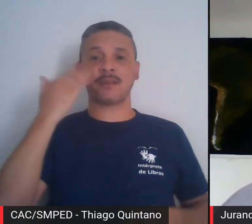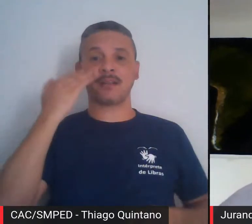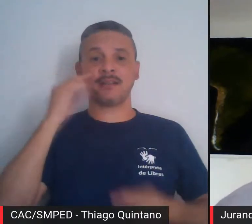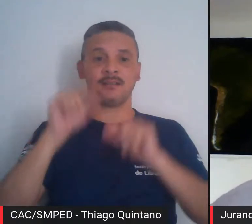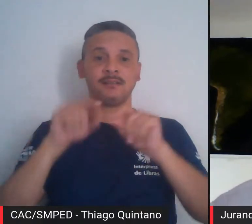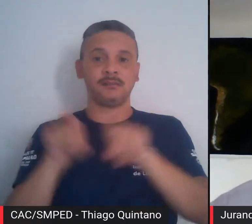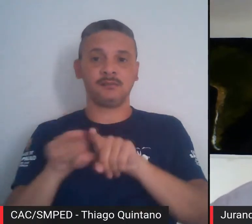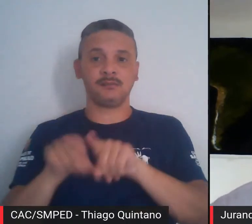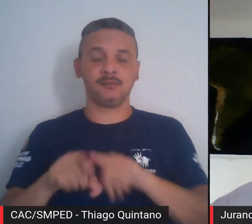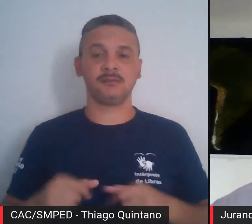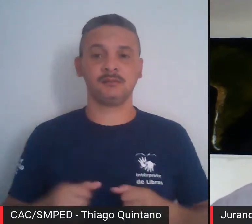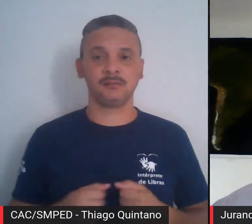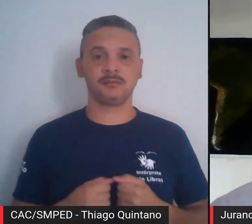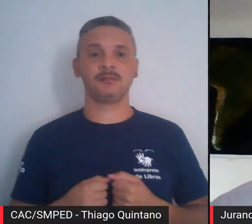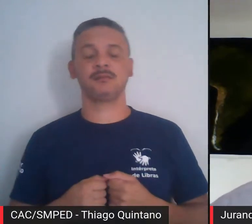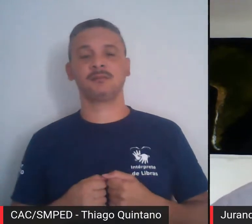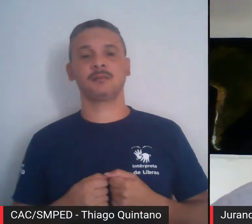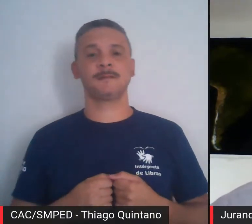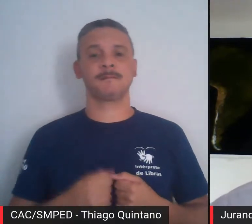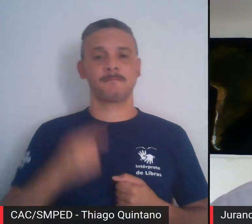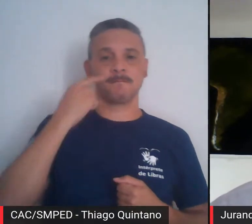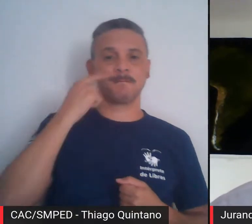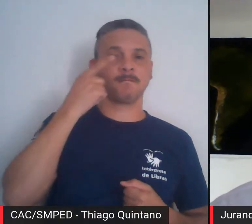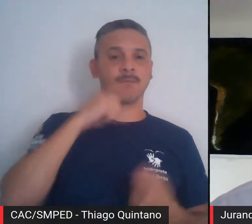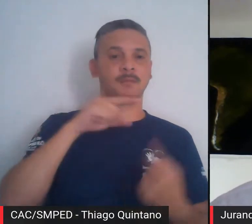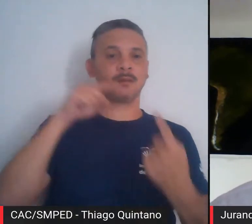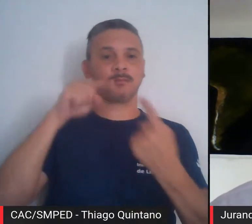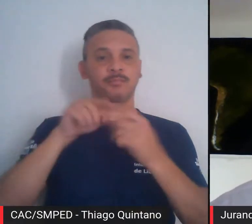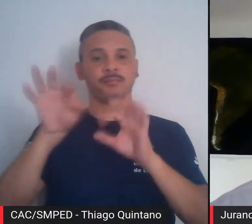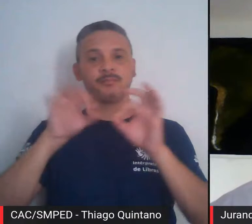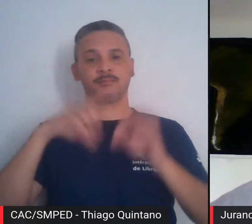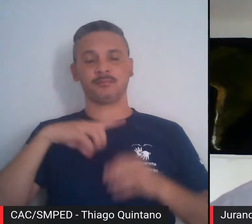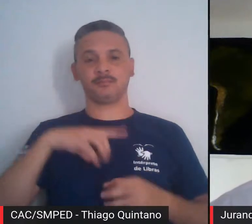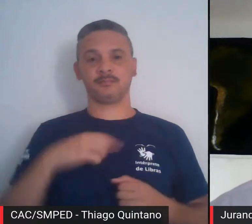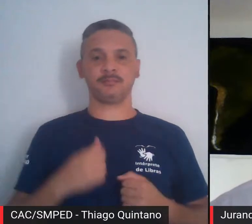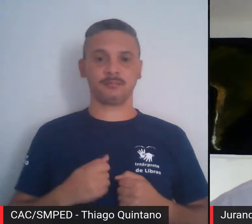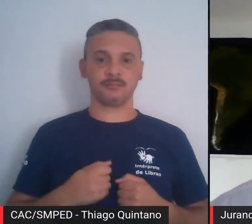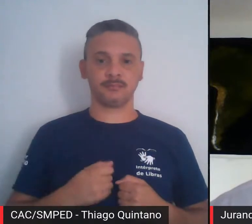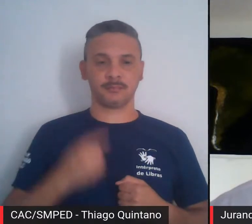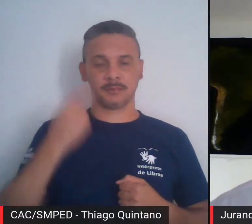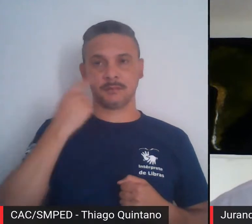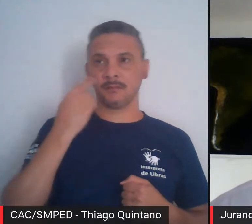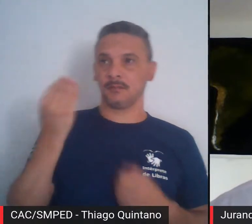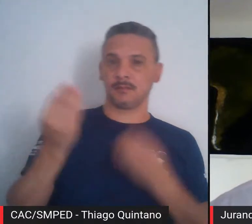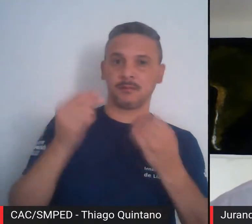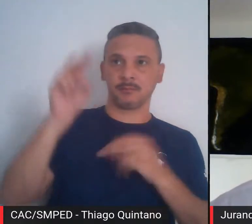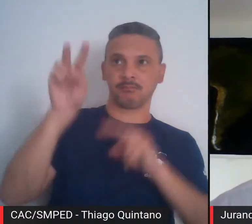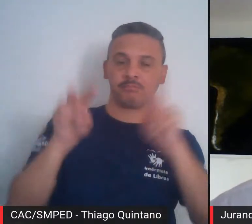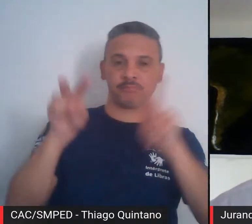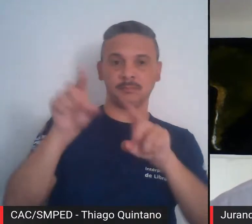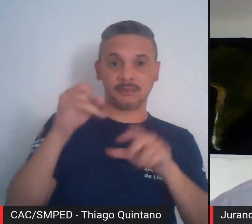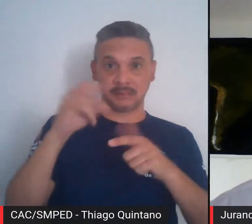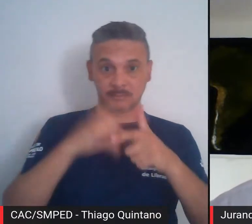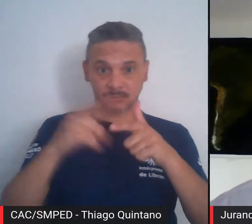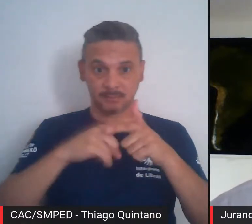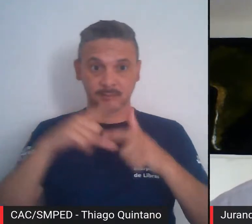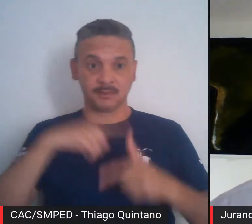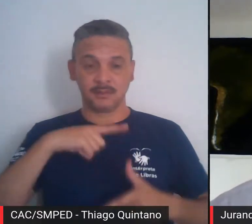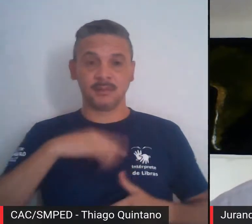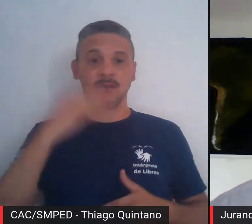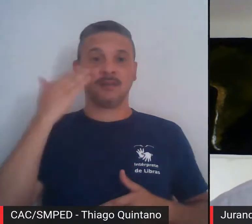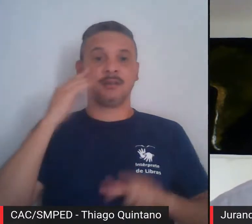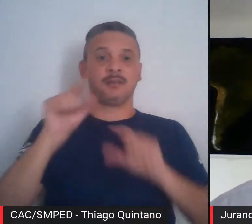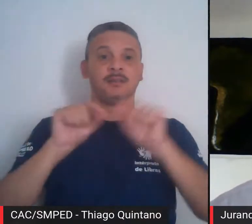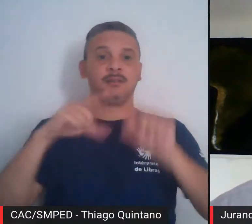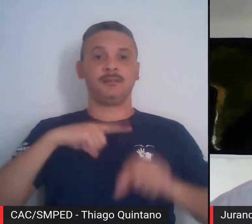Então, tá bom. Vamos ver se eu consigo fazer a abertura aqui dos slides. se eu tiver algum problema, eu peço para